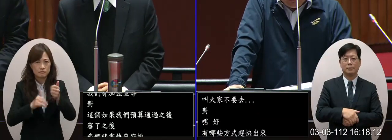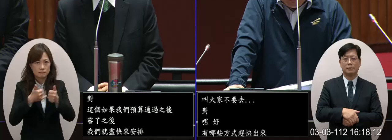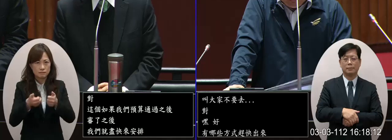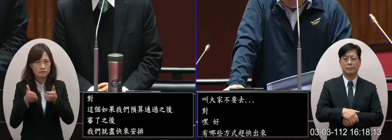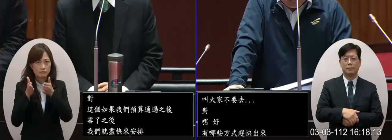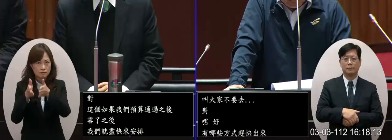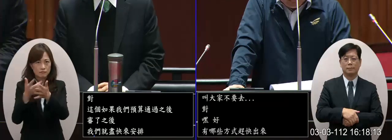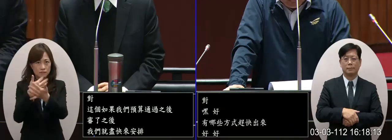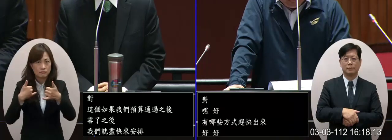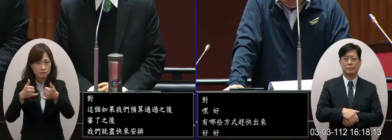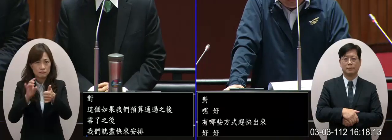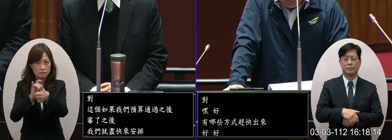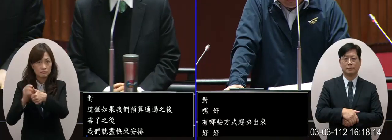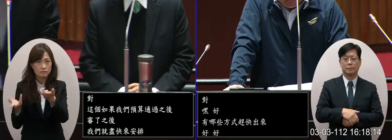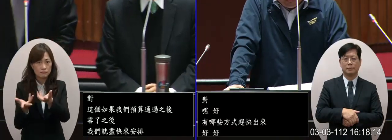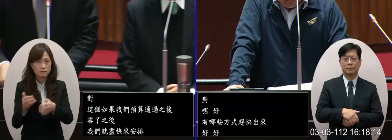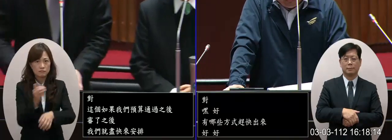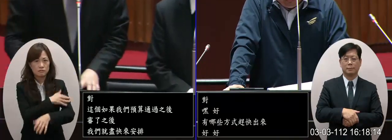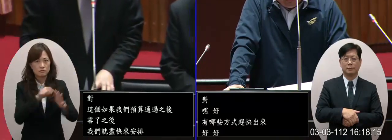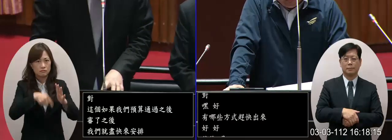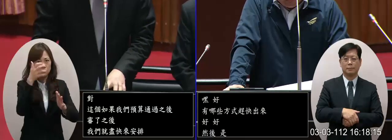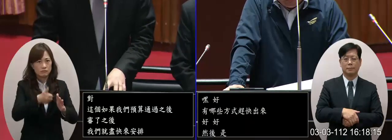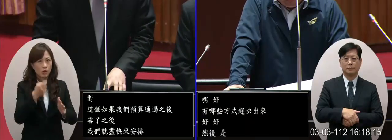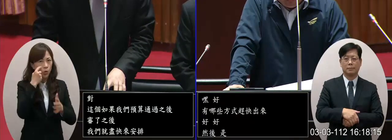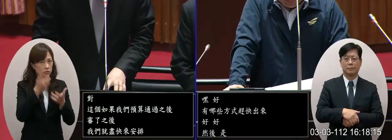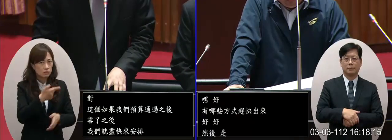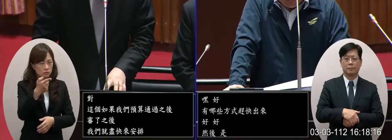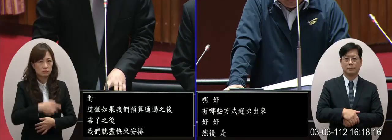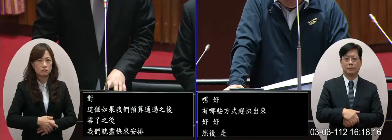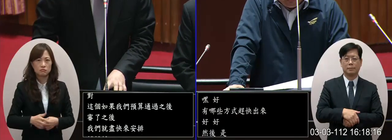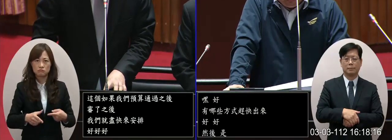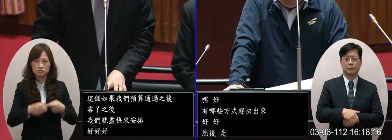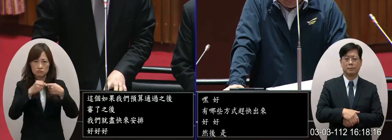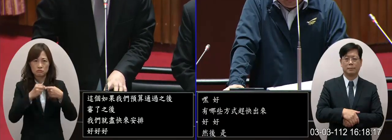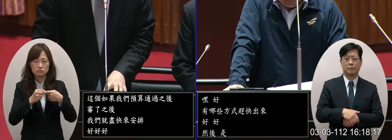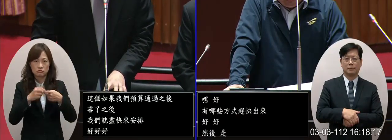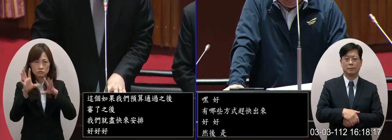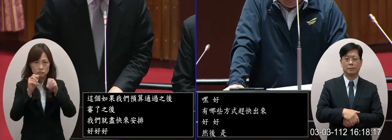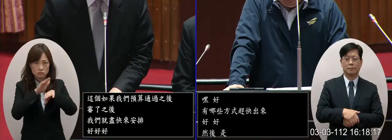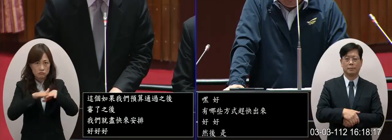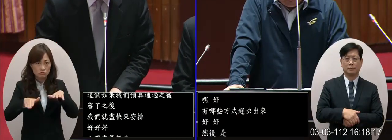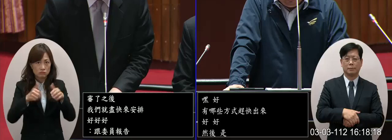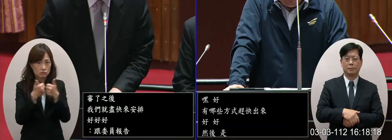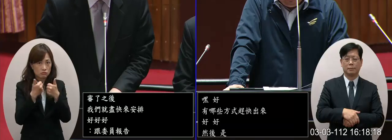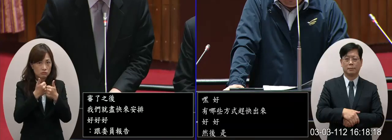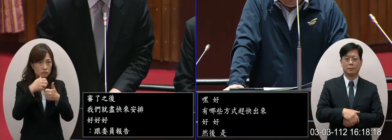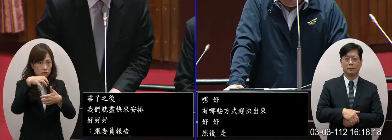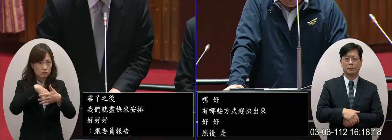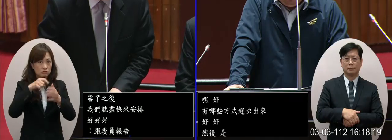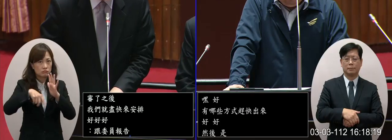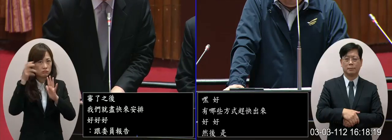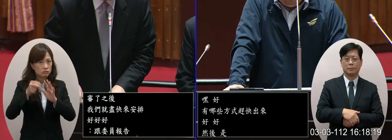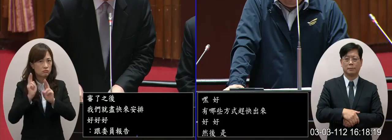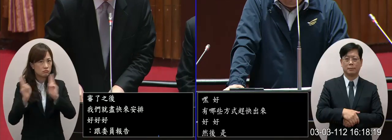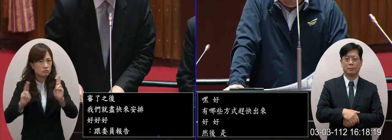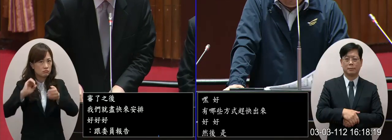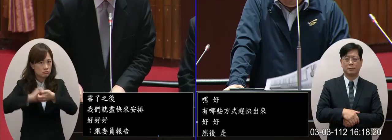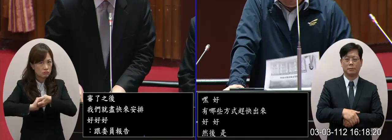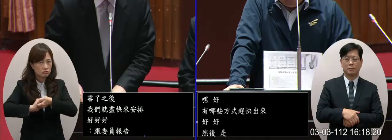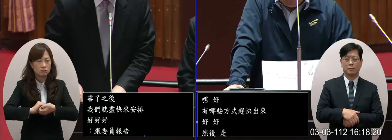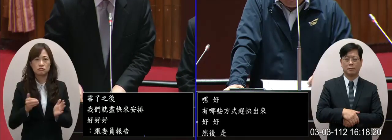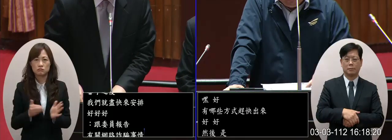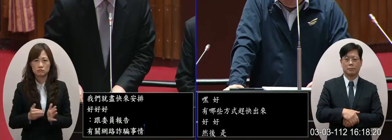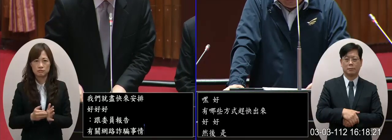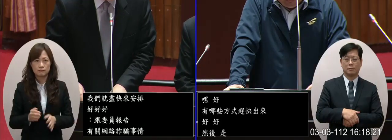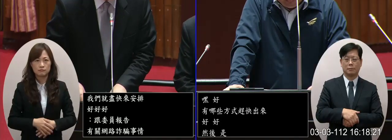網路詐騙的事情陳議長非常的重視所以在第一次的資産會報上面院長也做了非常清楚的一個才識